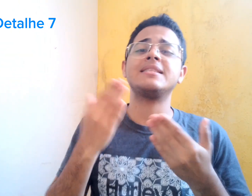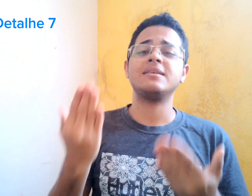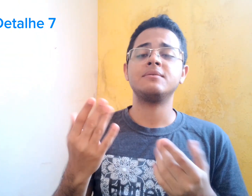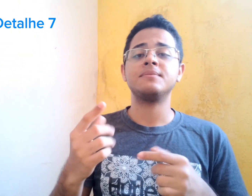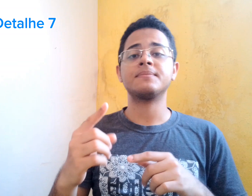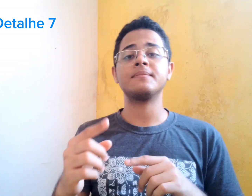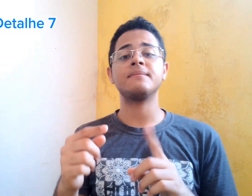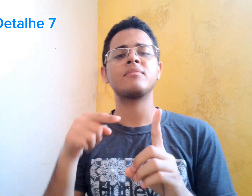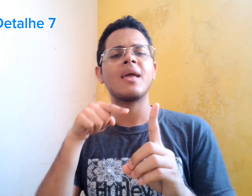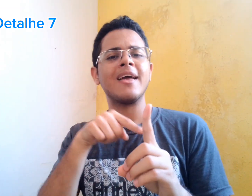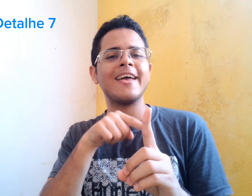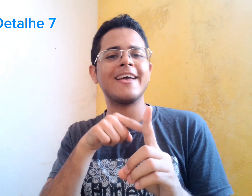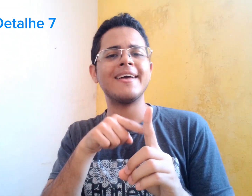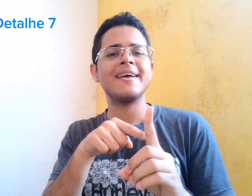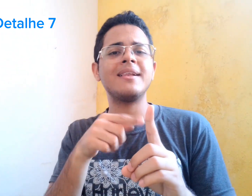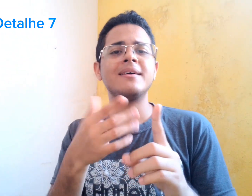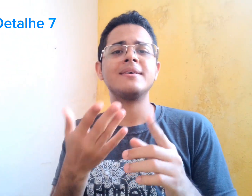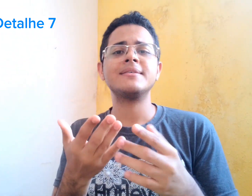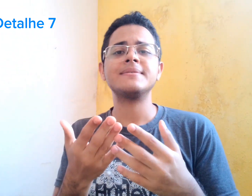Então, ela queria agora um namorado.